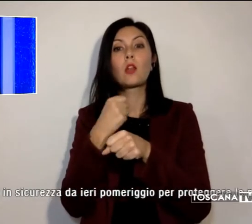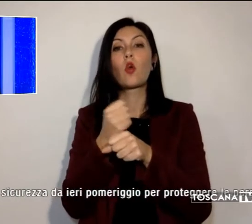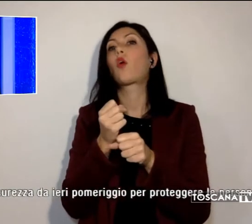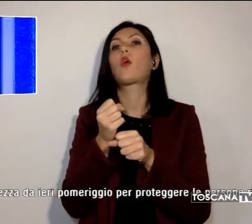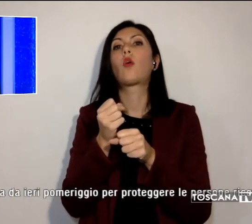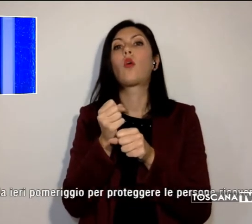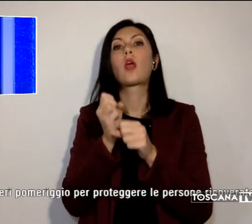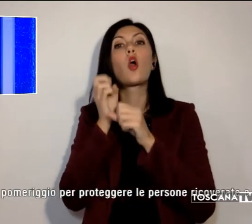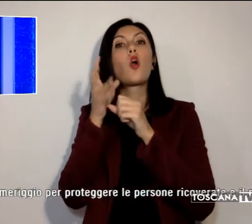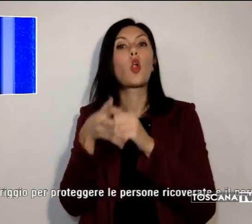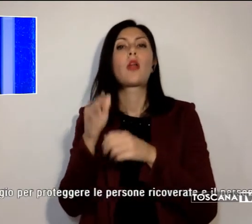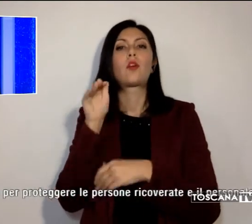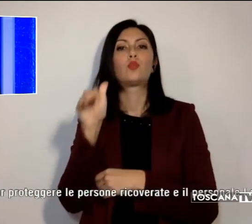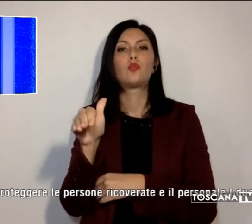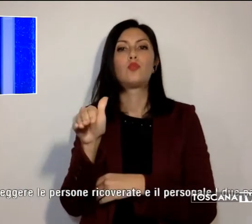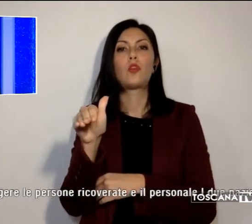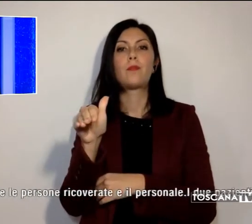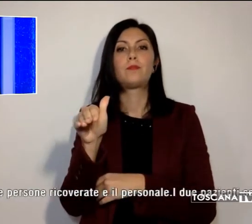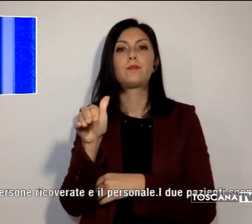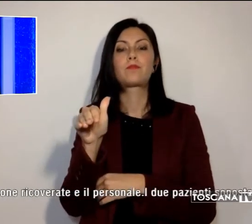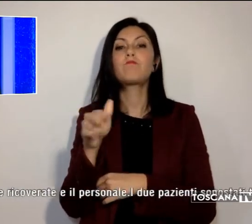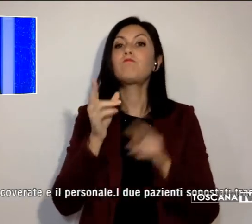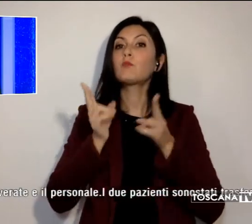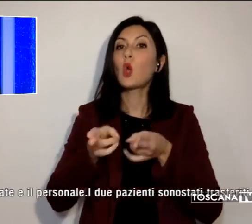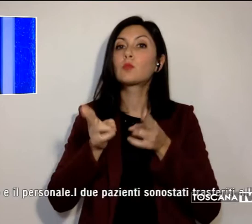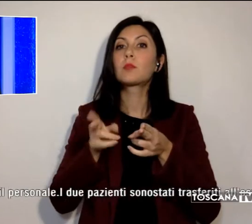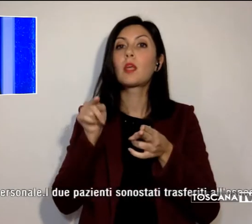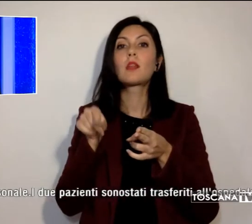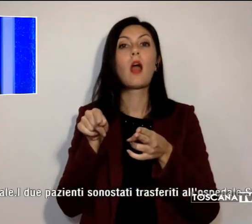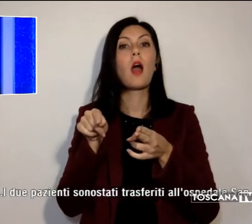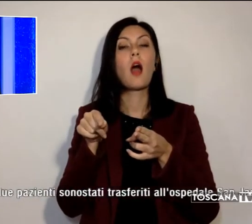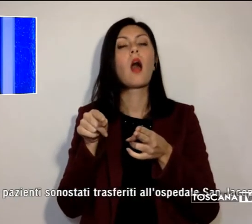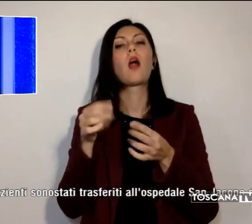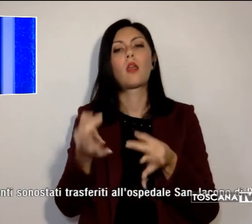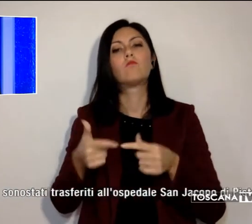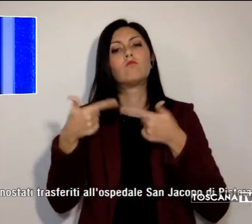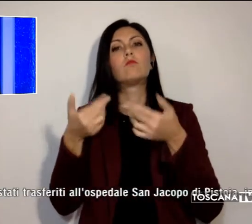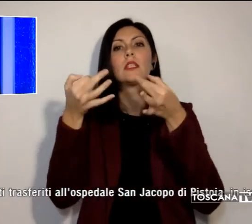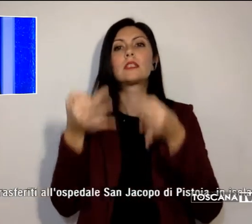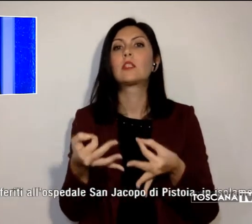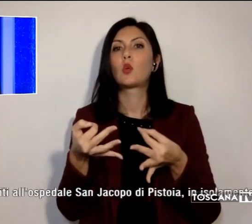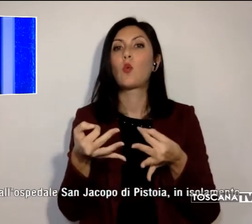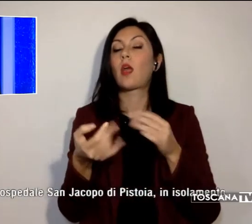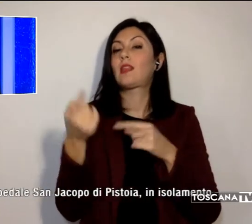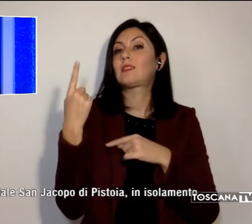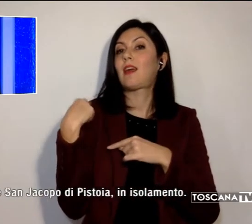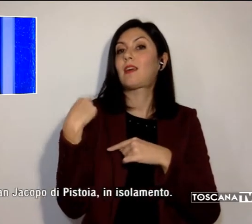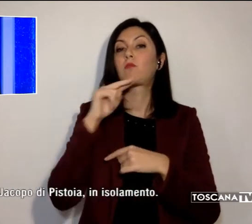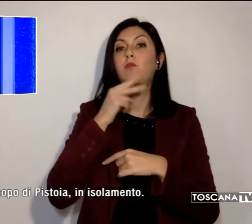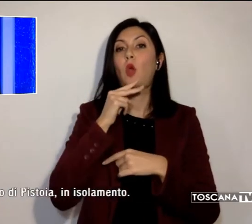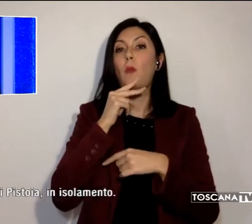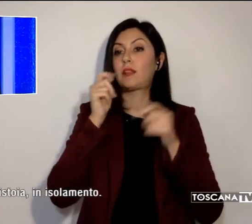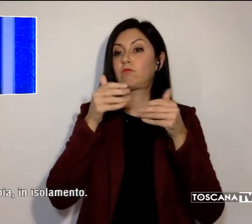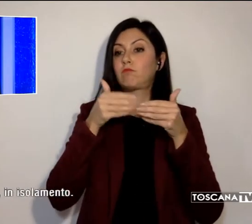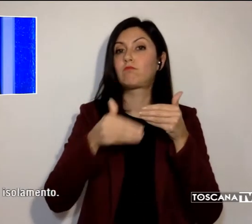al coronavirus. L'ospedale è stato messo in sicurezza da ieri pomeriggio per proteggere le